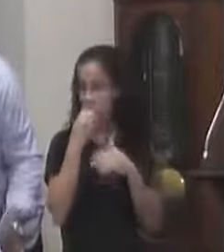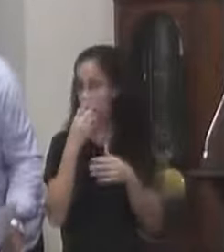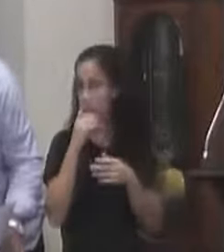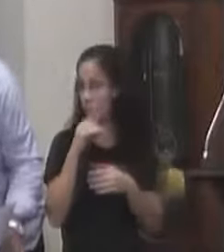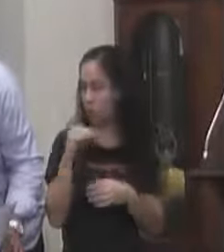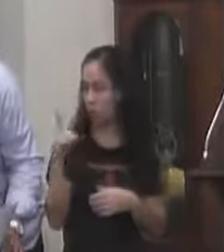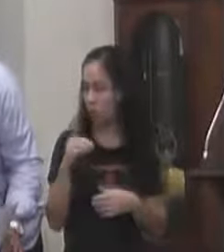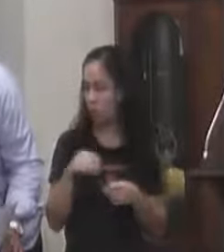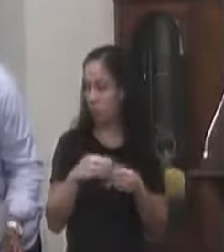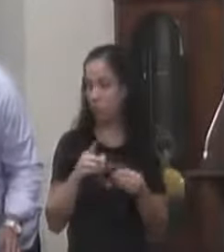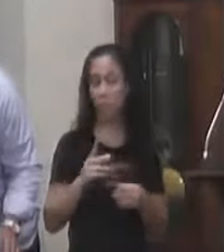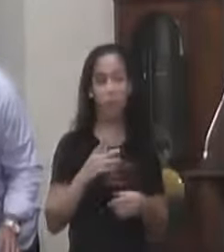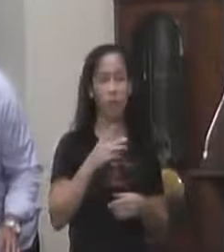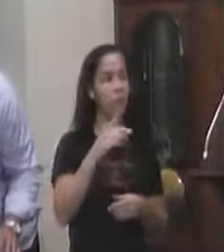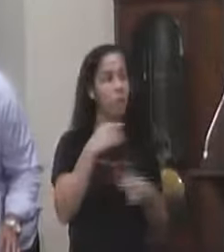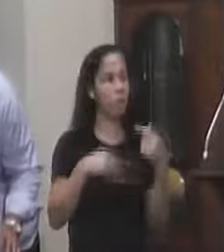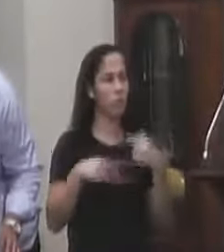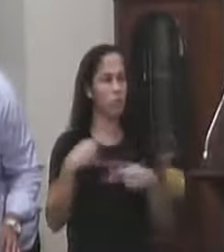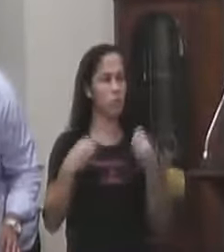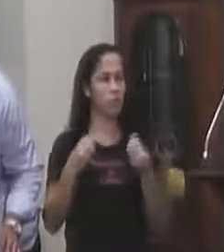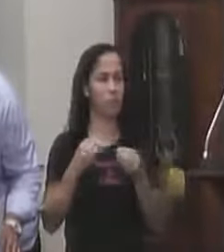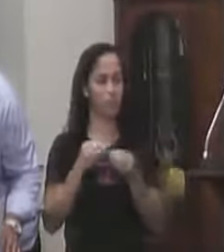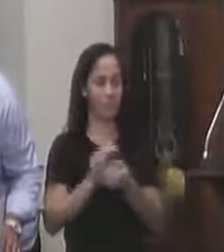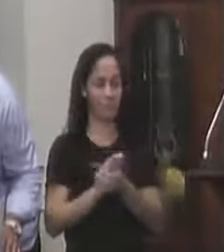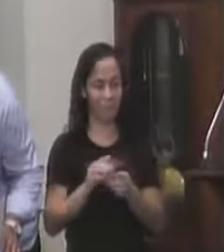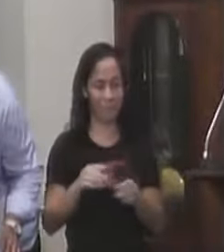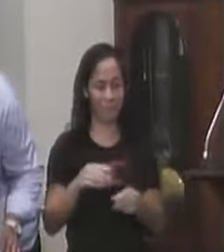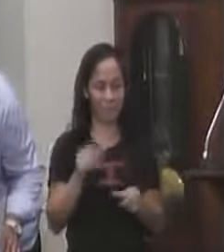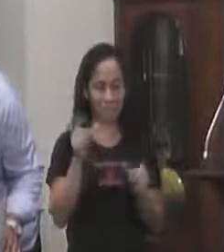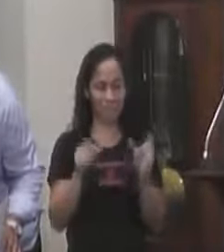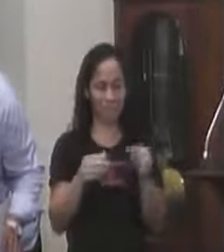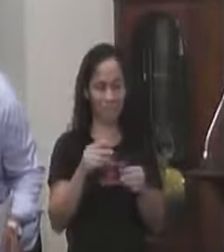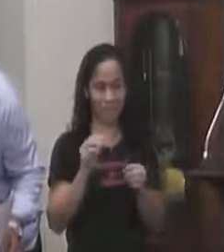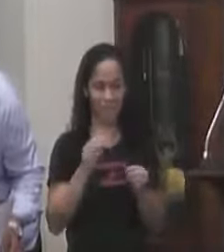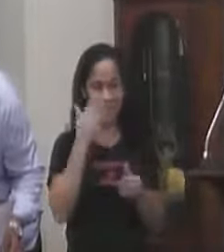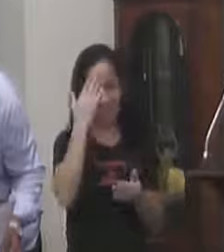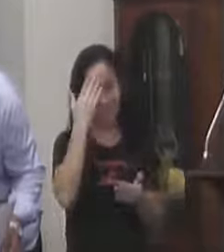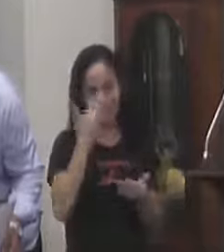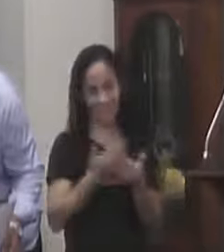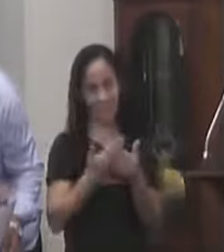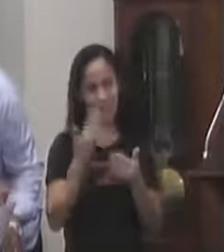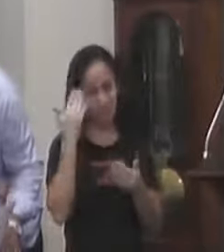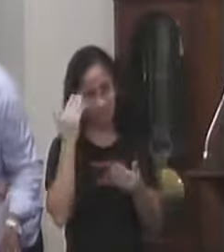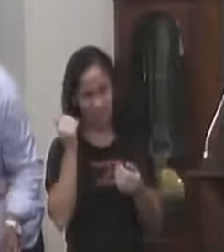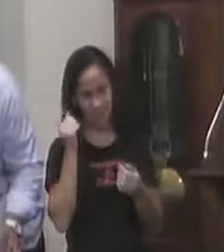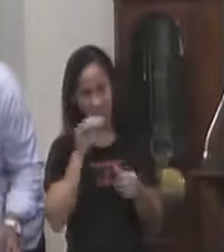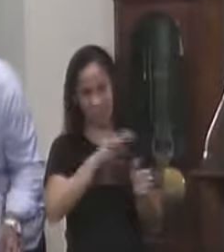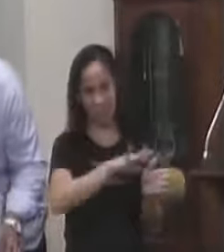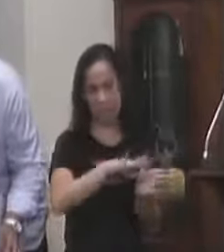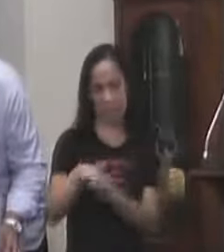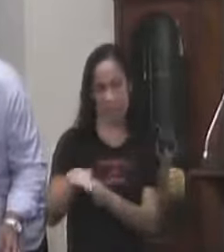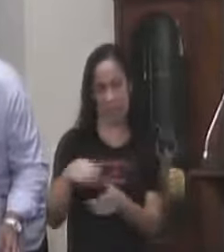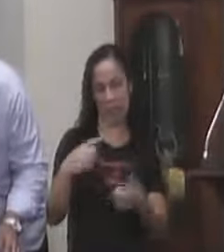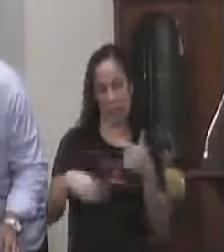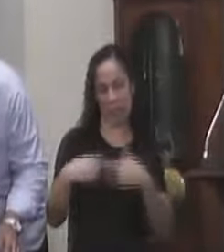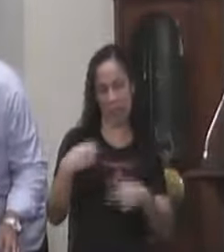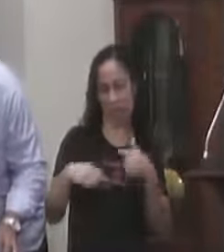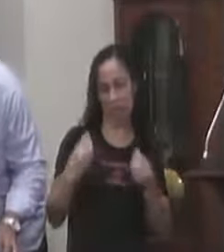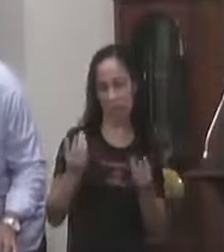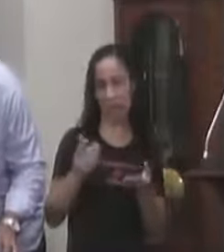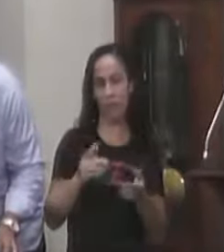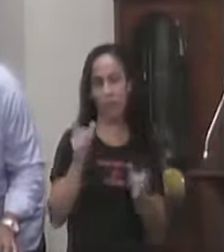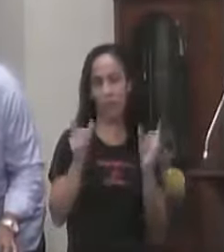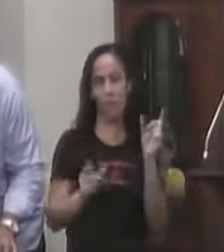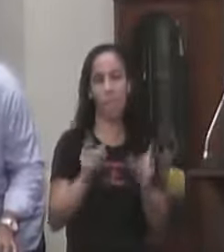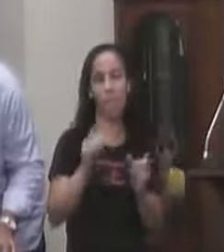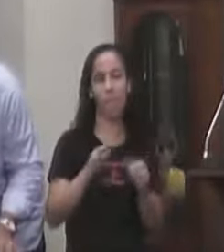Esse tipo De política Esse tipo De elemento Ele está sendo Tirado Da política A gente Cada